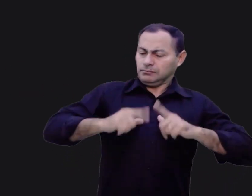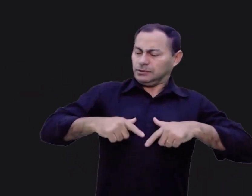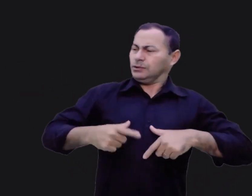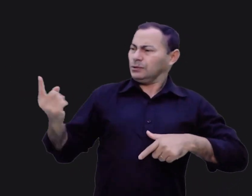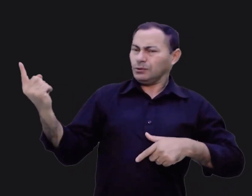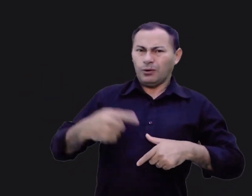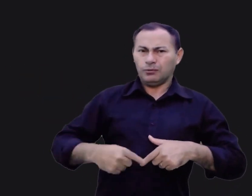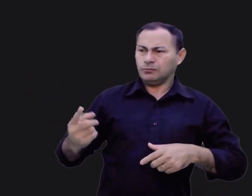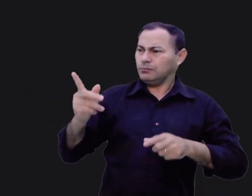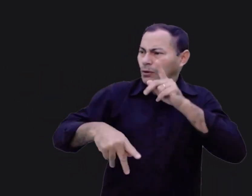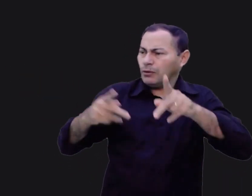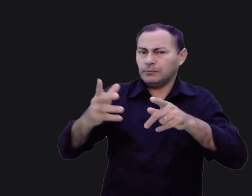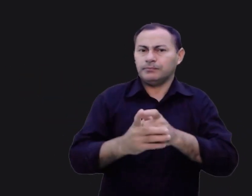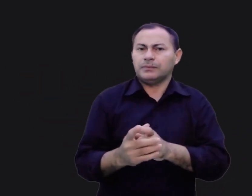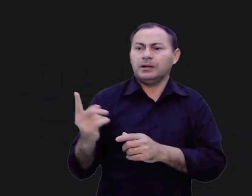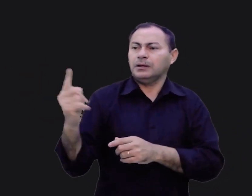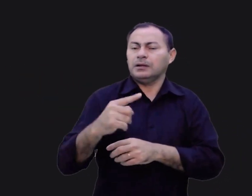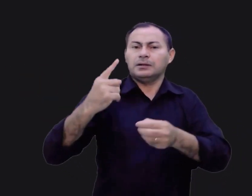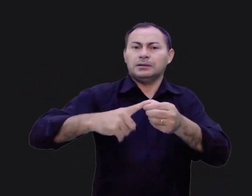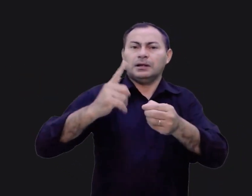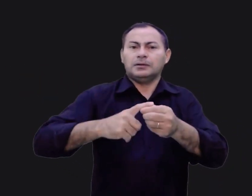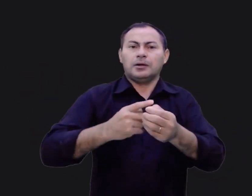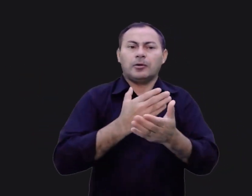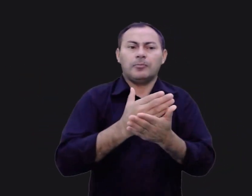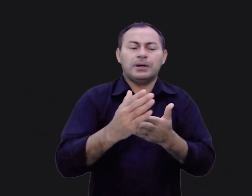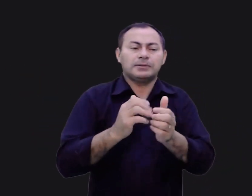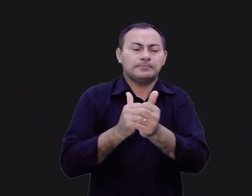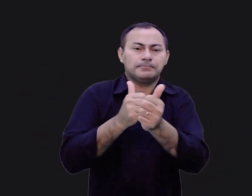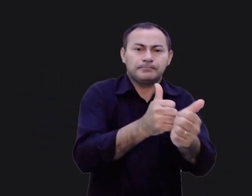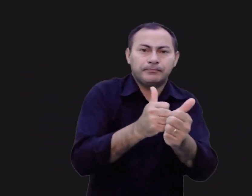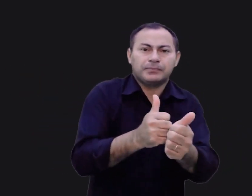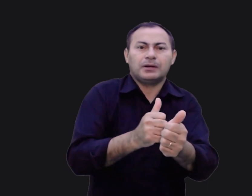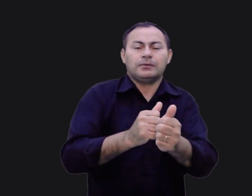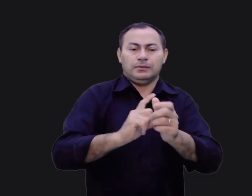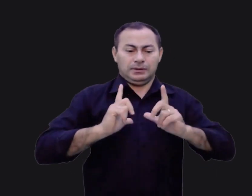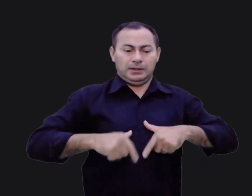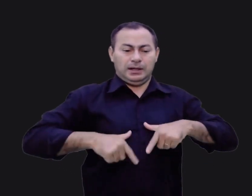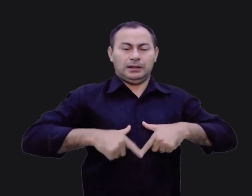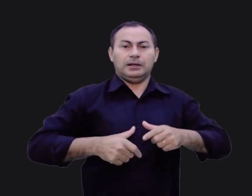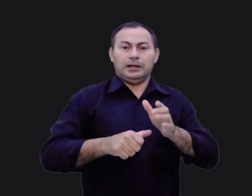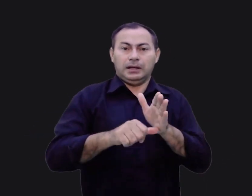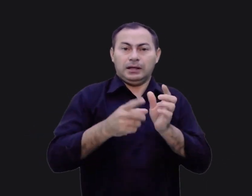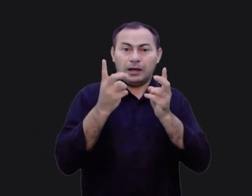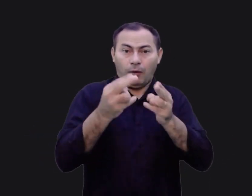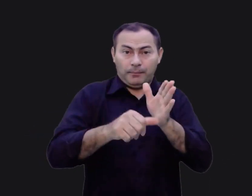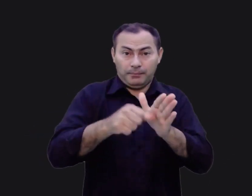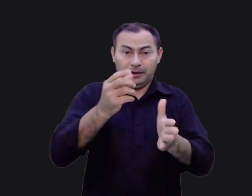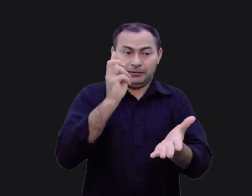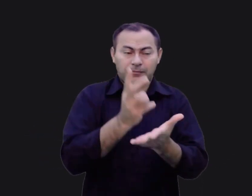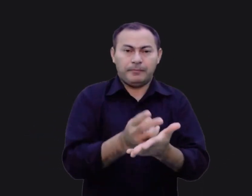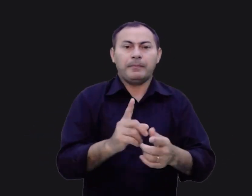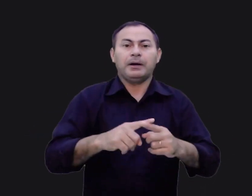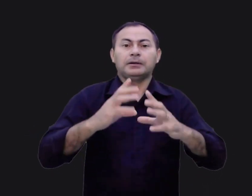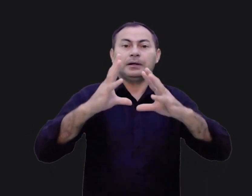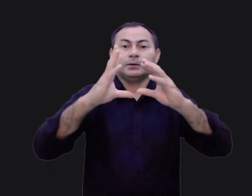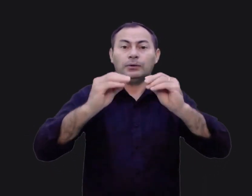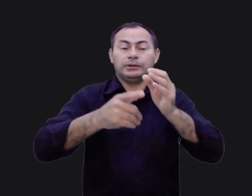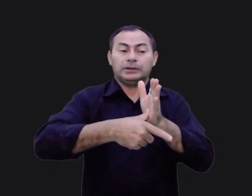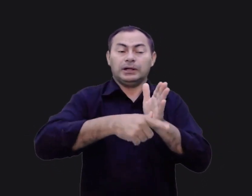israelitas outra vez. Eles saíram da cidade e começaram a perseguir os israelitas como da primeira vez. Na noite anterior,